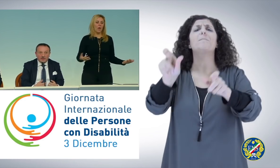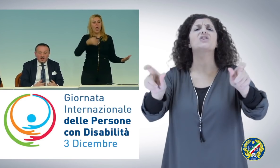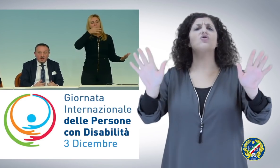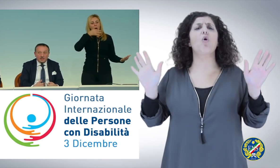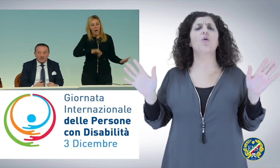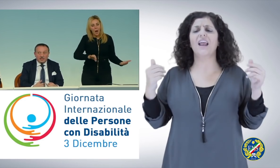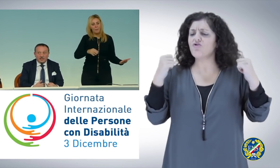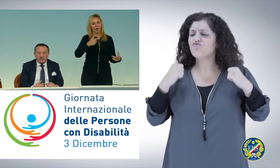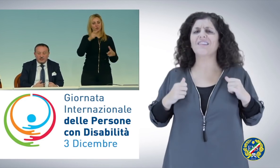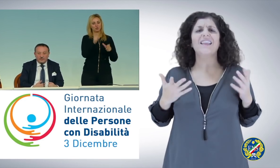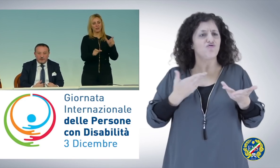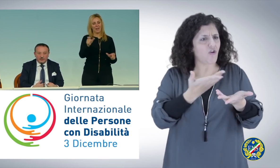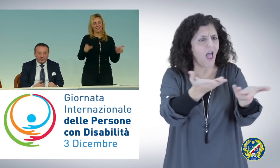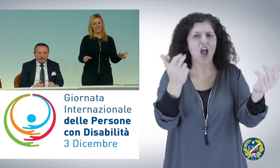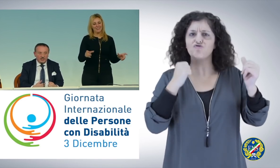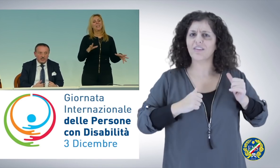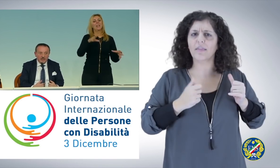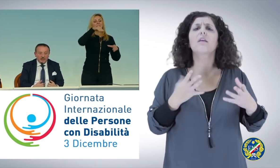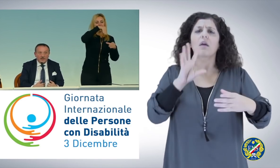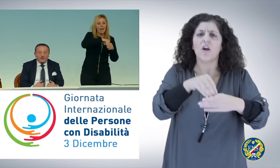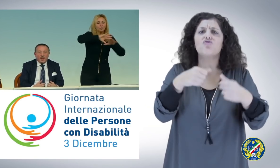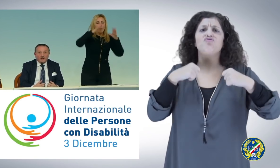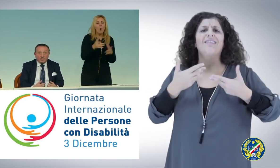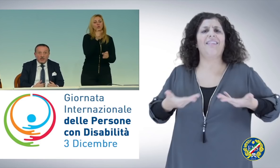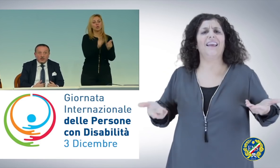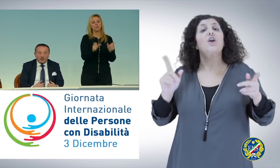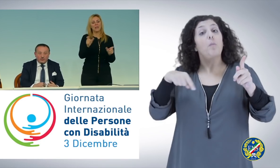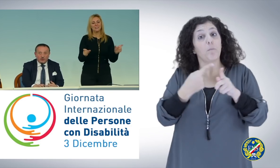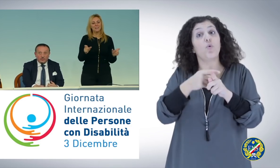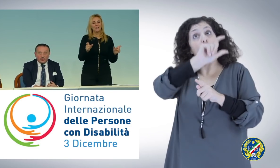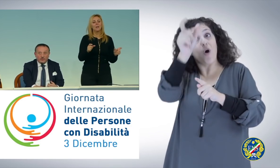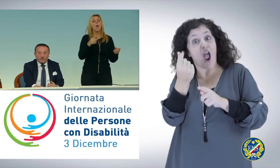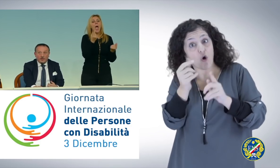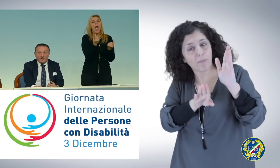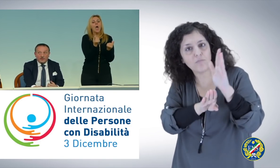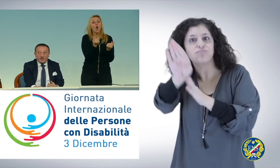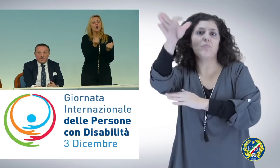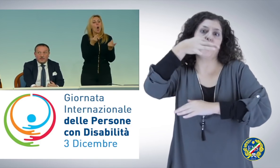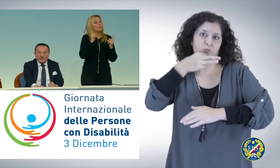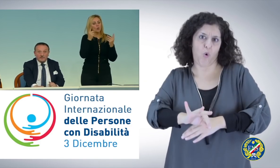essere cittadini fra i cittadini e volano economico per questo Paese. Grazie.